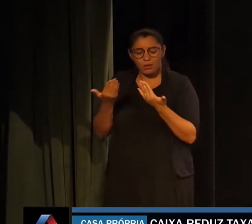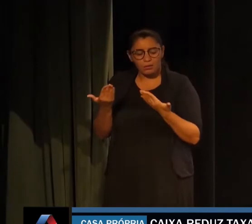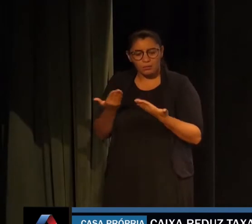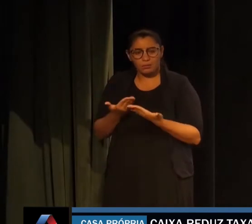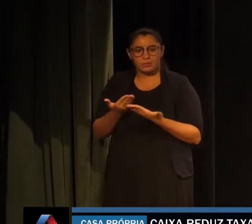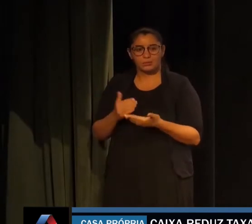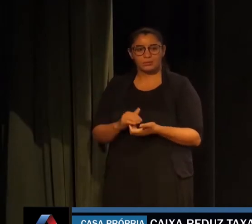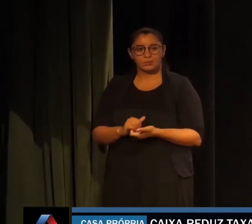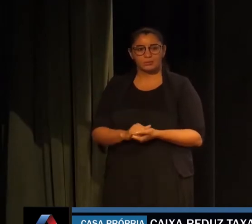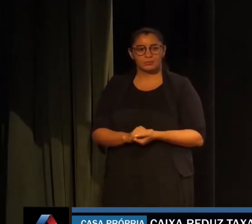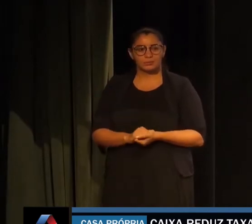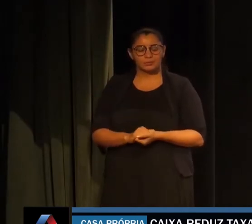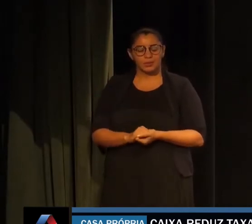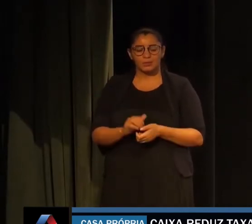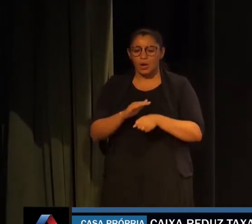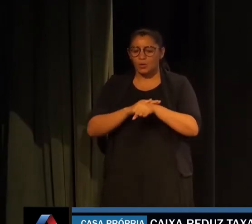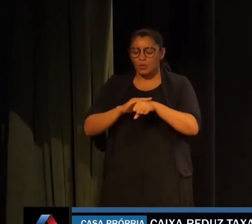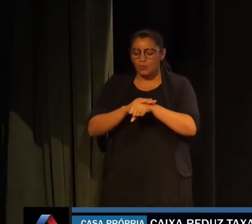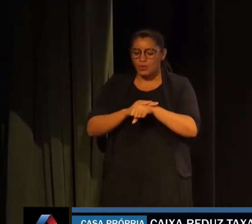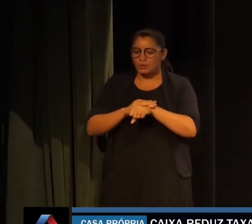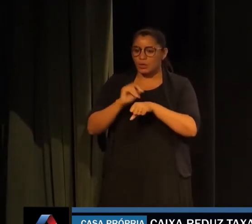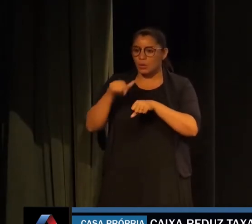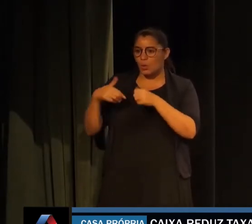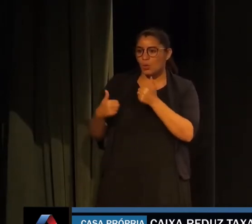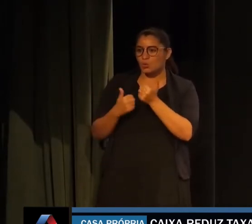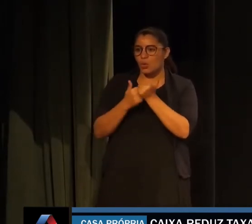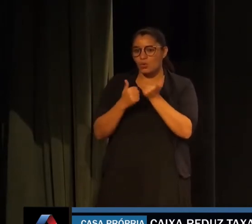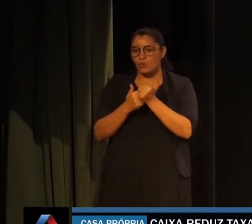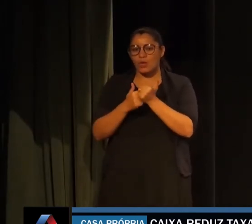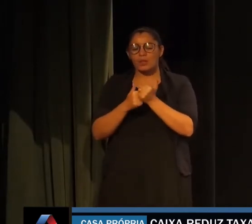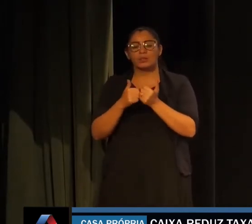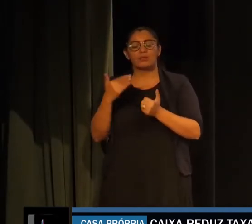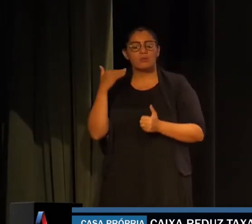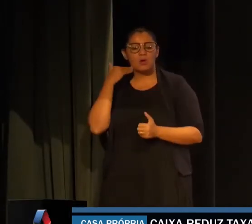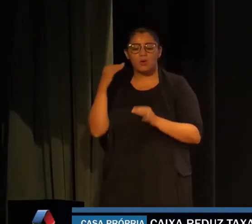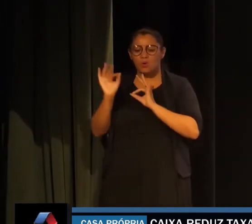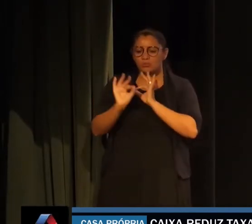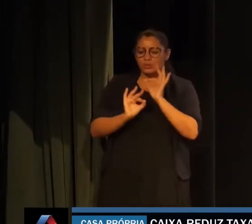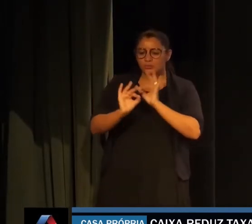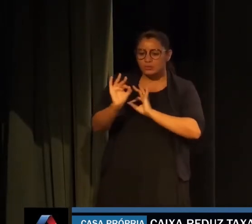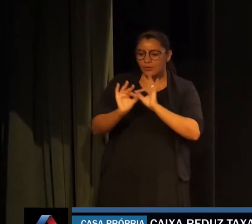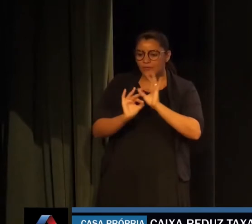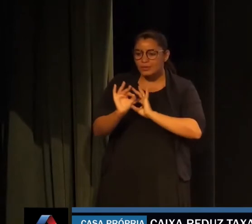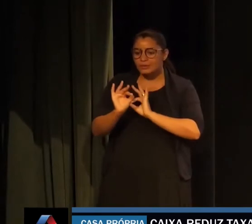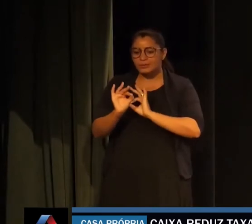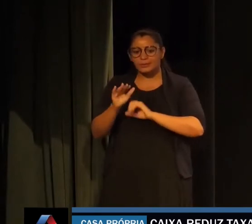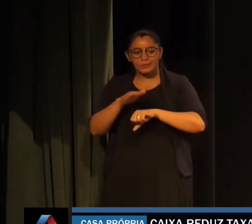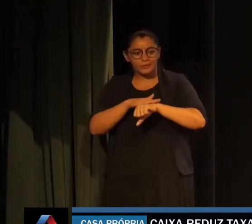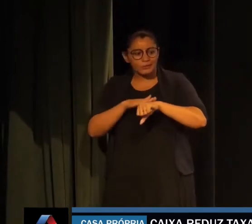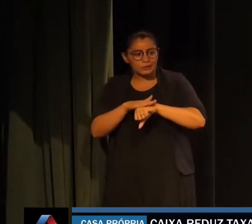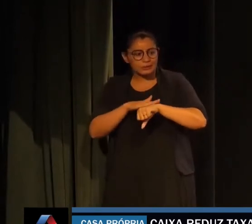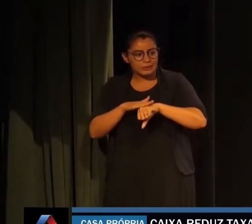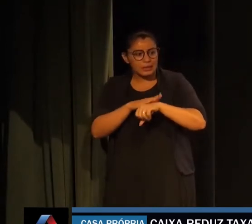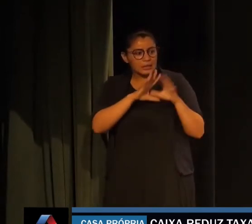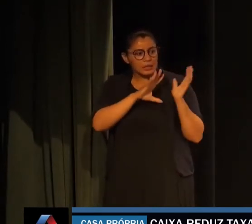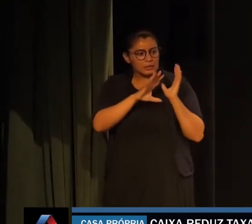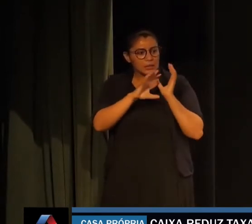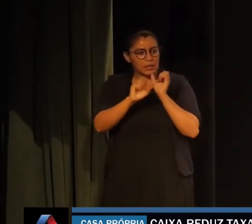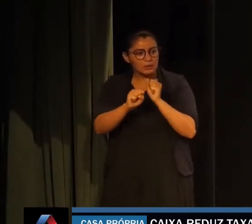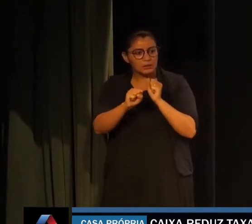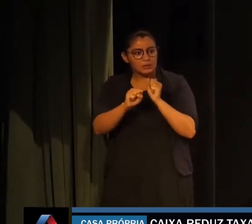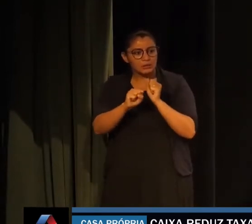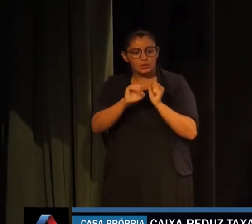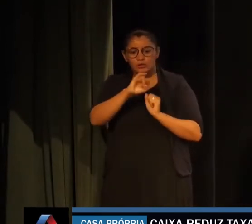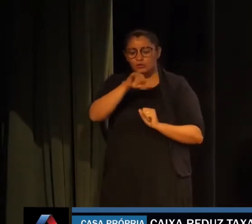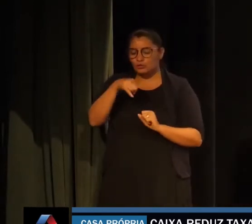com os dois vice-presidentes que veem o balanço do banco, nós fechamos o balanço, discutimos, já o